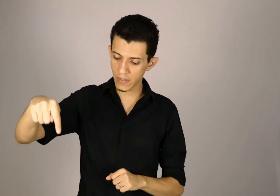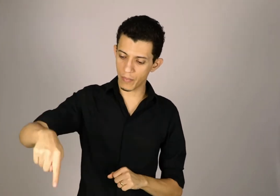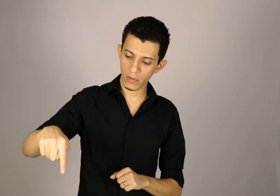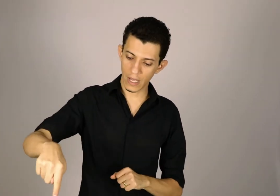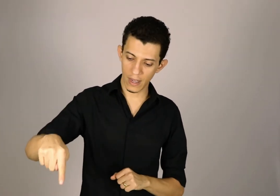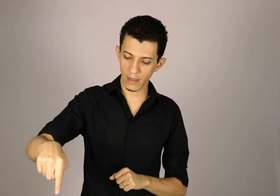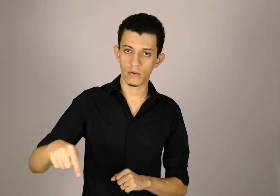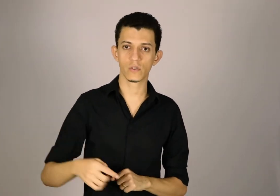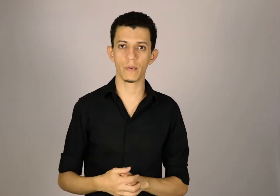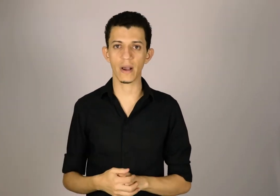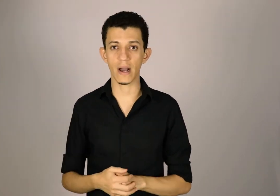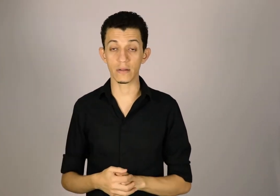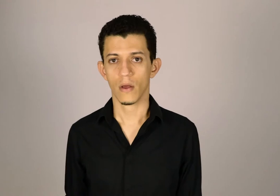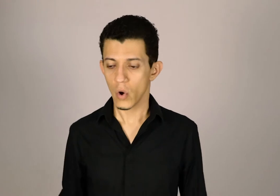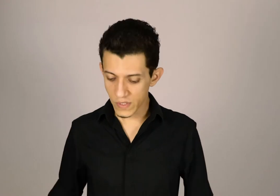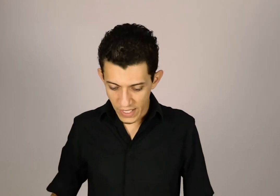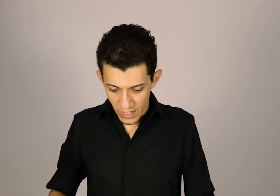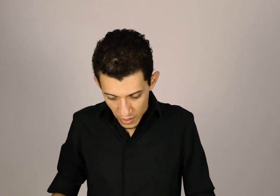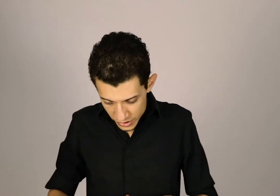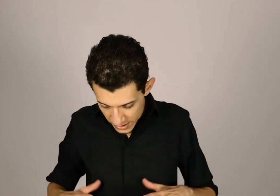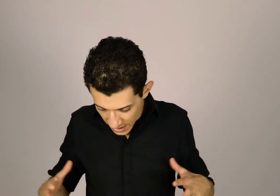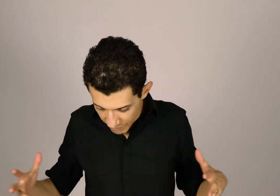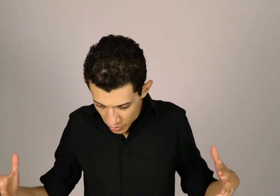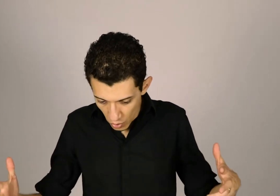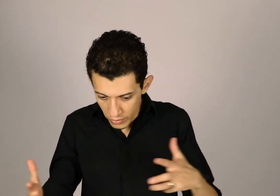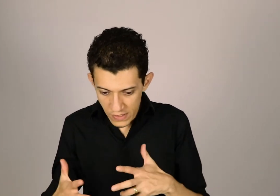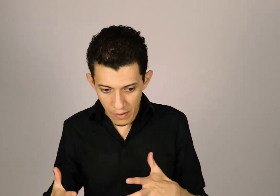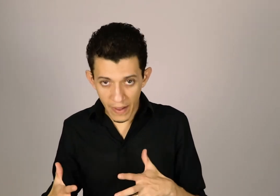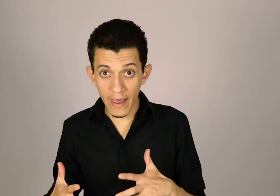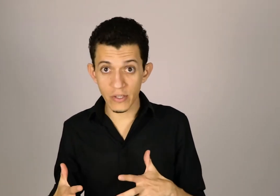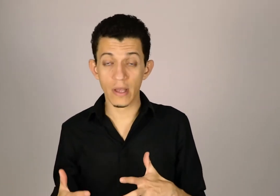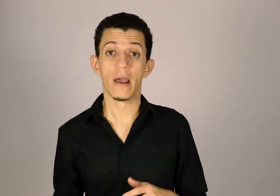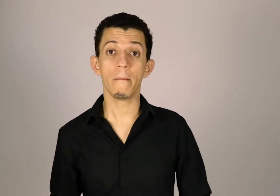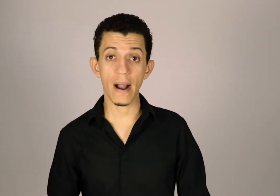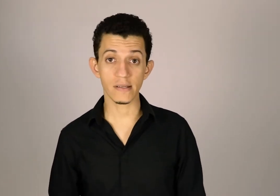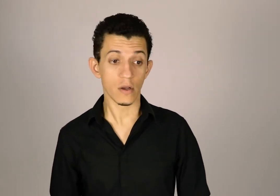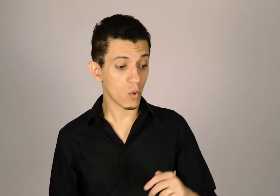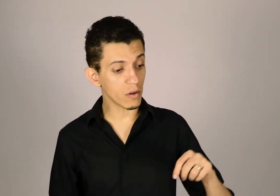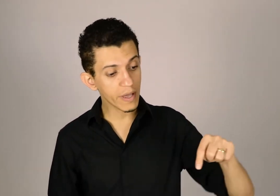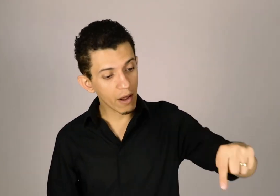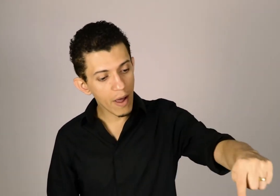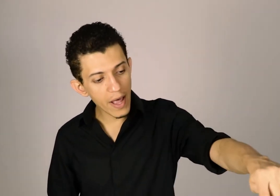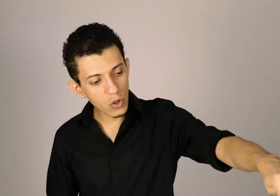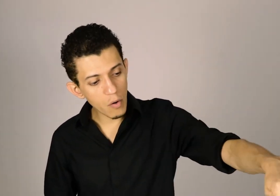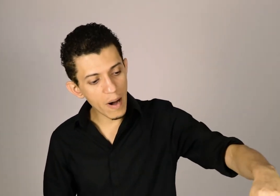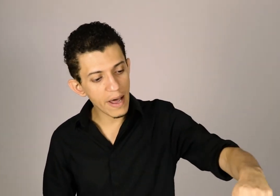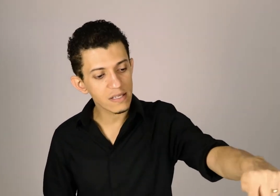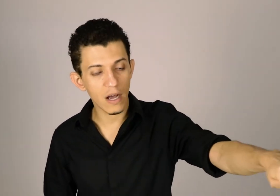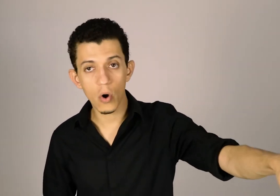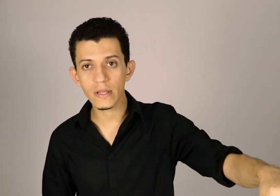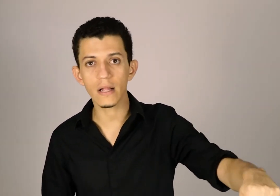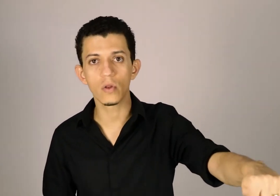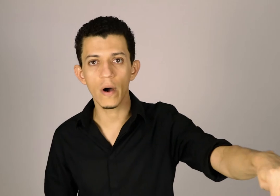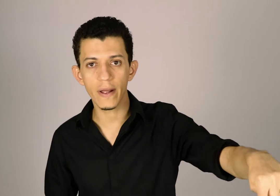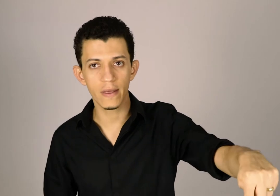apontar no supermercado. Ou seja, eu já descrevi todo esse ambiente. Mas, quando eu quero retomar essa rotatória aqui,